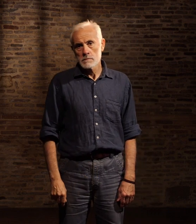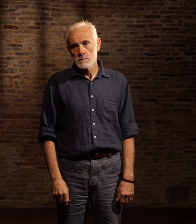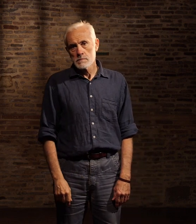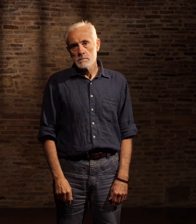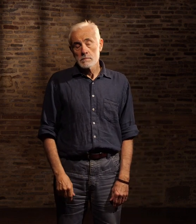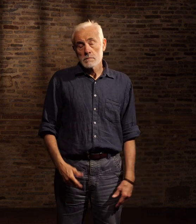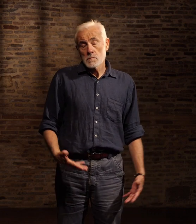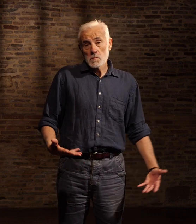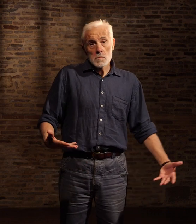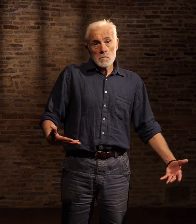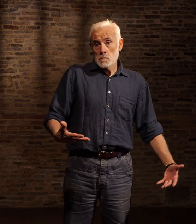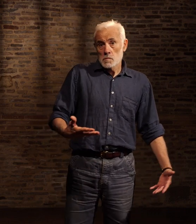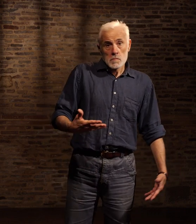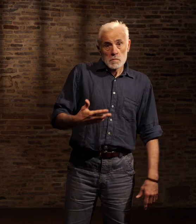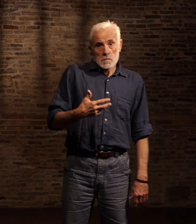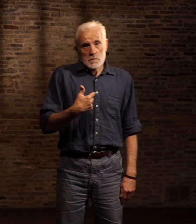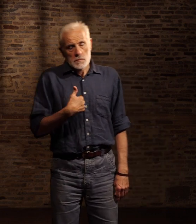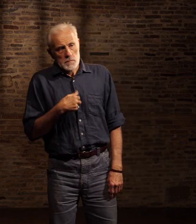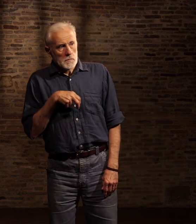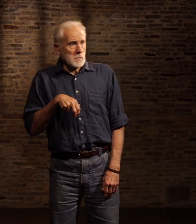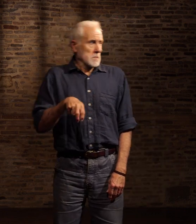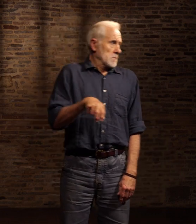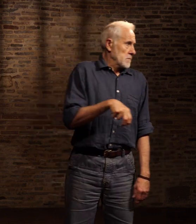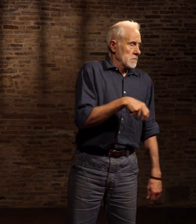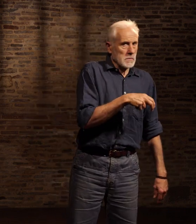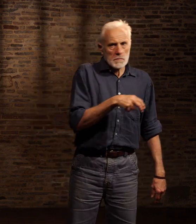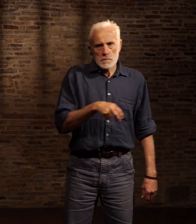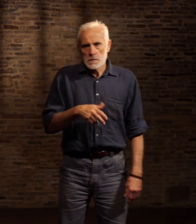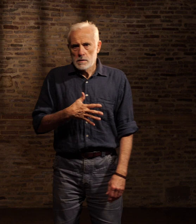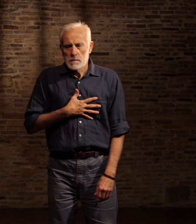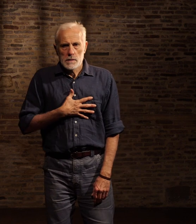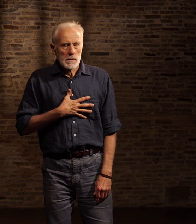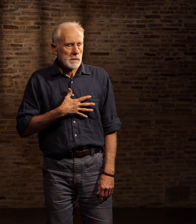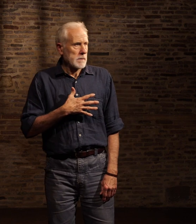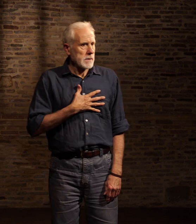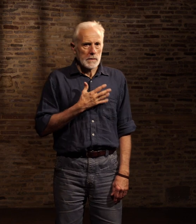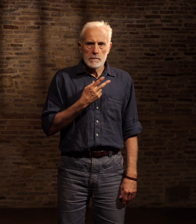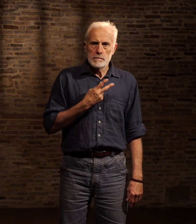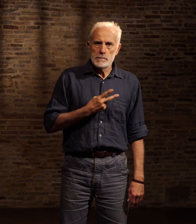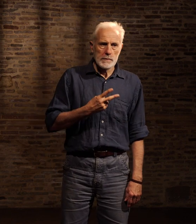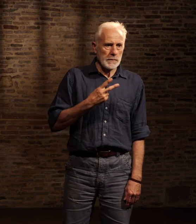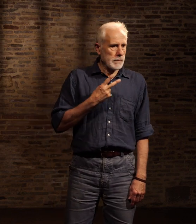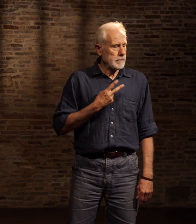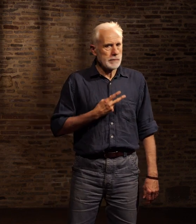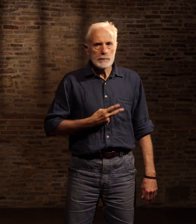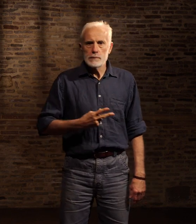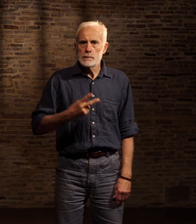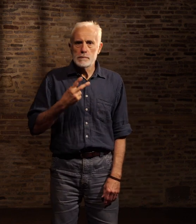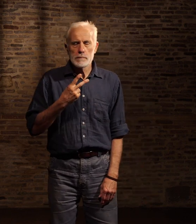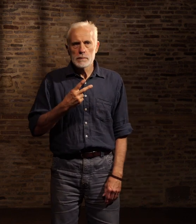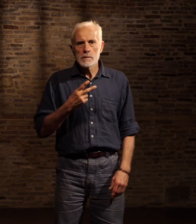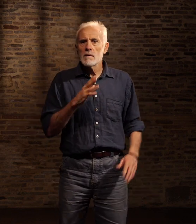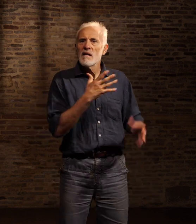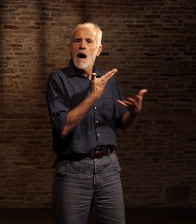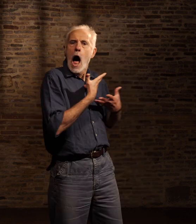J'ai erré autour du bâtiment Tout en sentant la peur s'insinuer en moi Comme un sombre serpent Me demandant comment les autres allaient réagir Vis-à-vis de